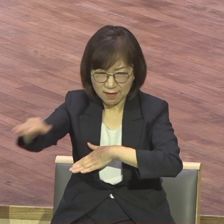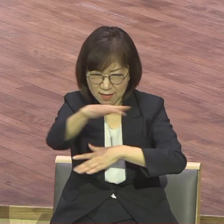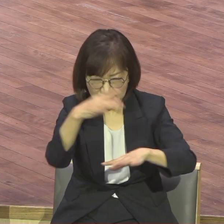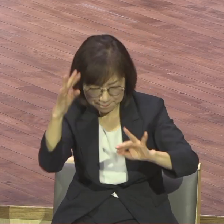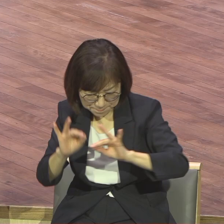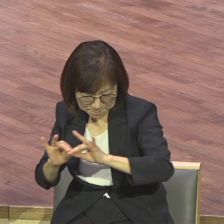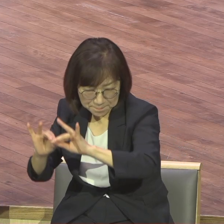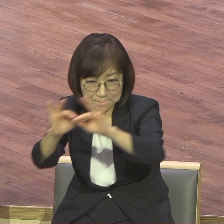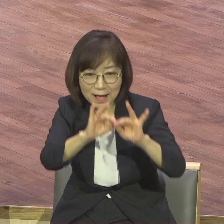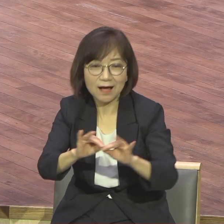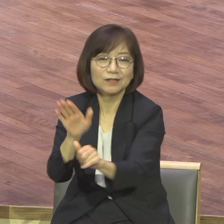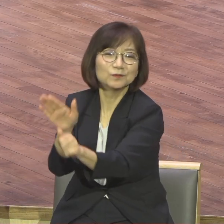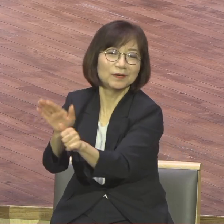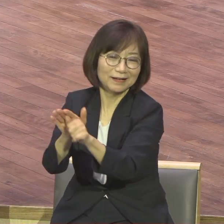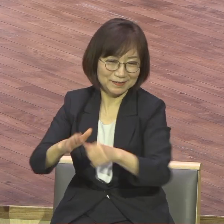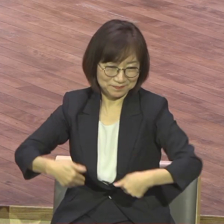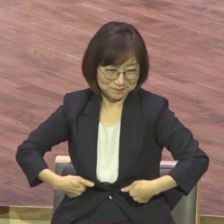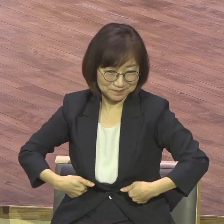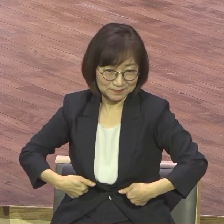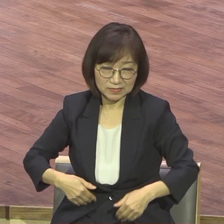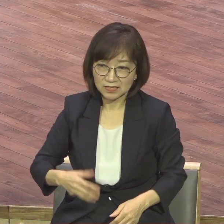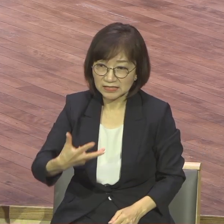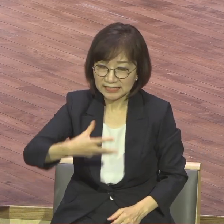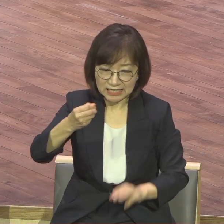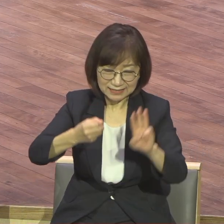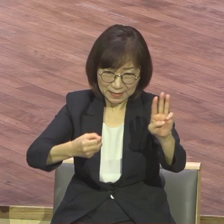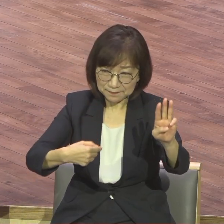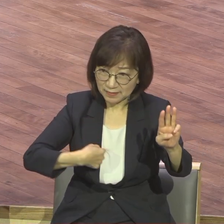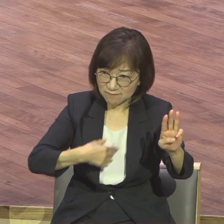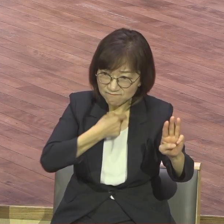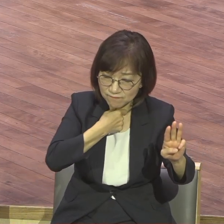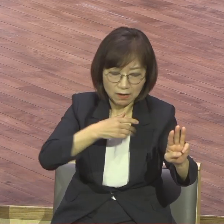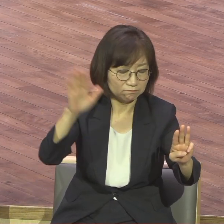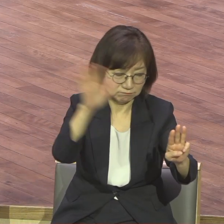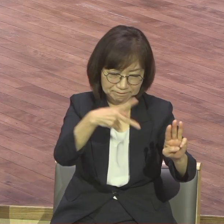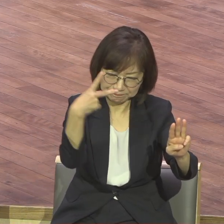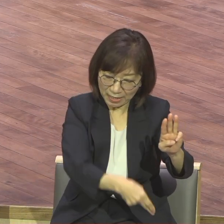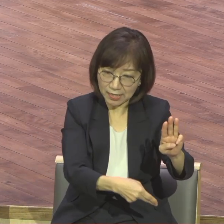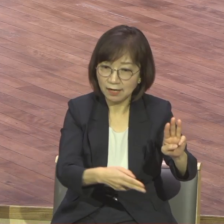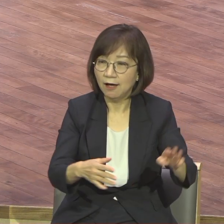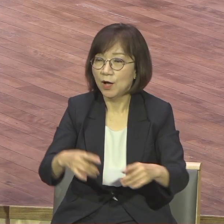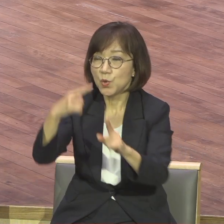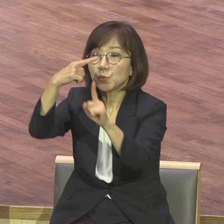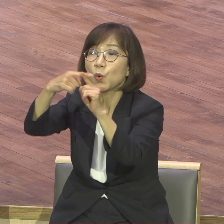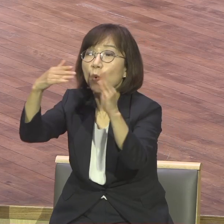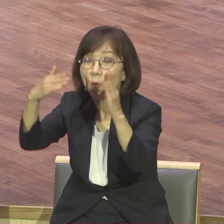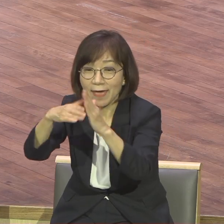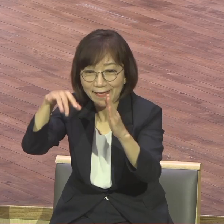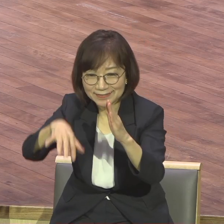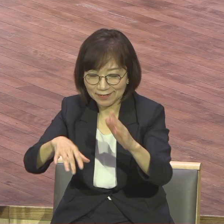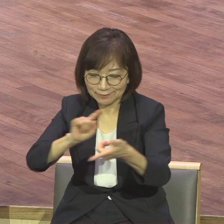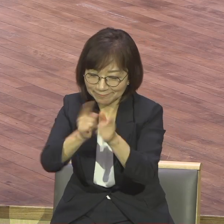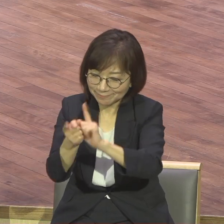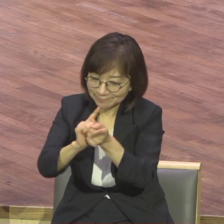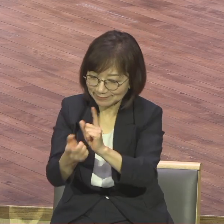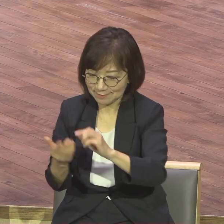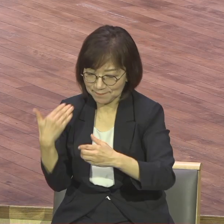모습 상시 3장의 자기 중심 생각에서 완전히 탈피했어 교회 안에 함흥된 지체로서 어떻게든 서로